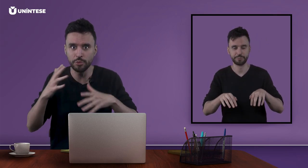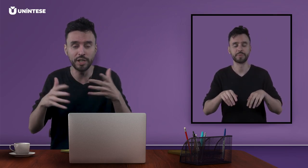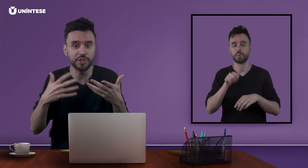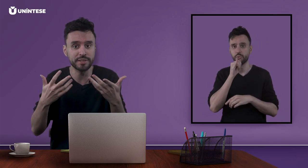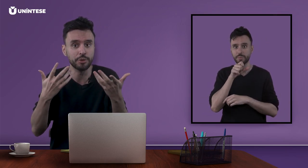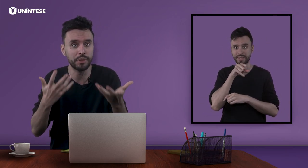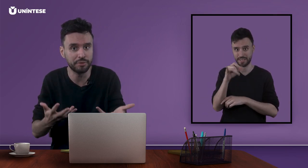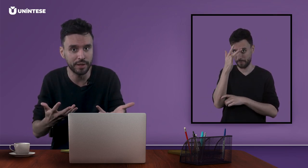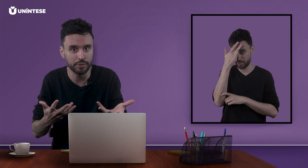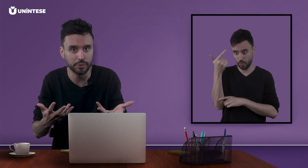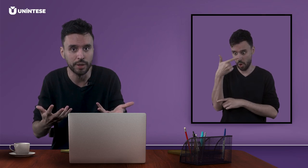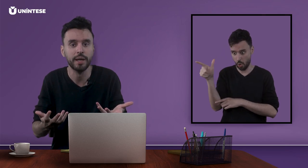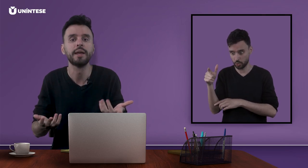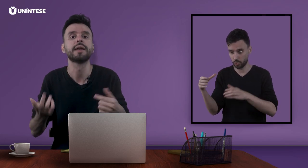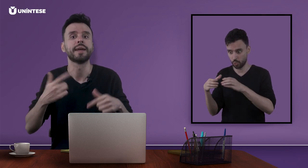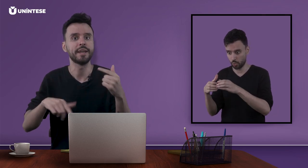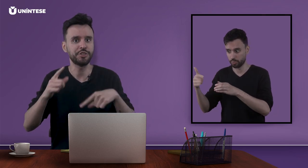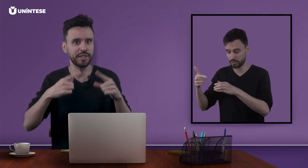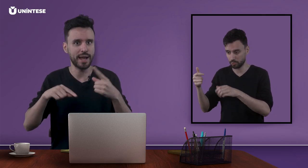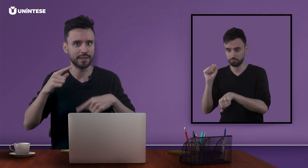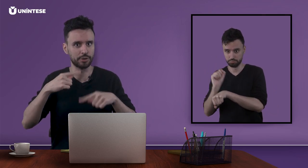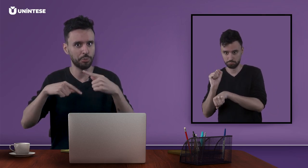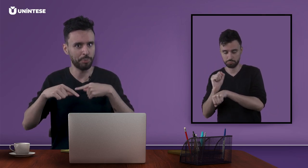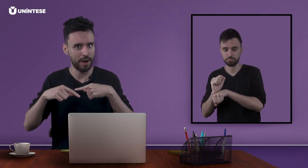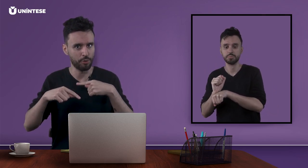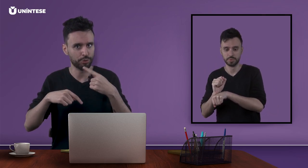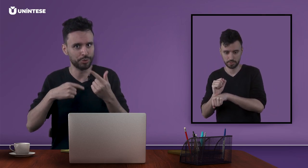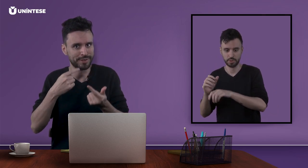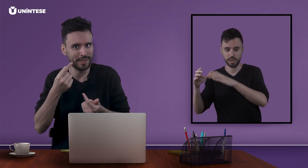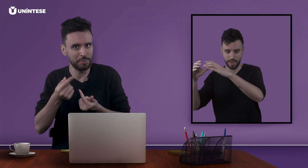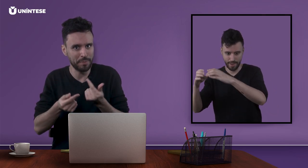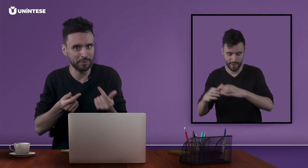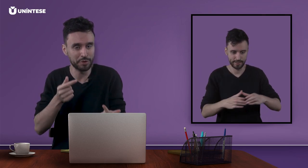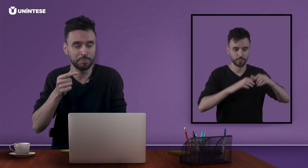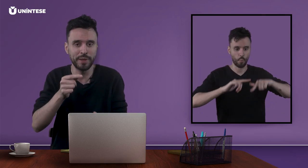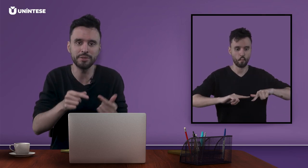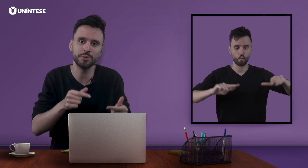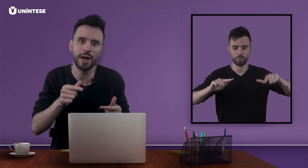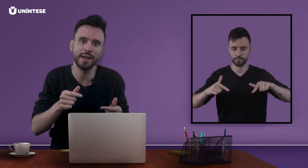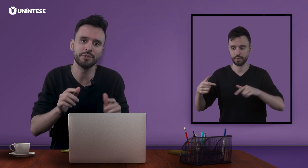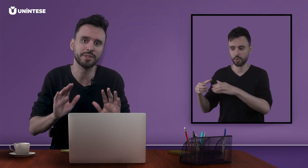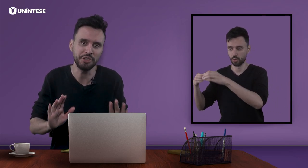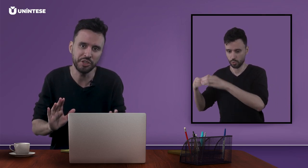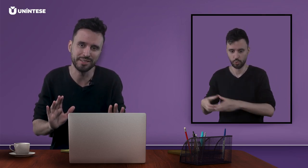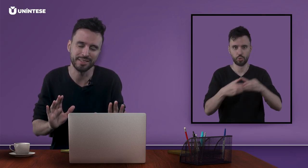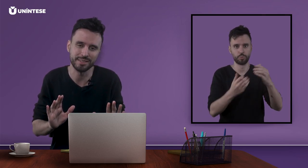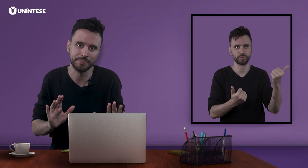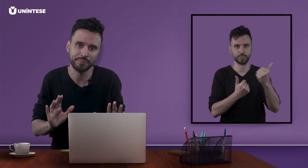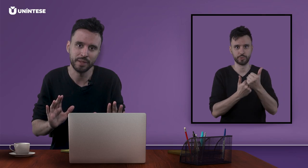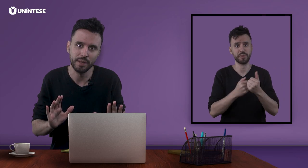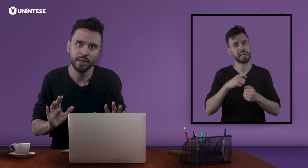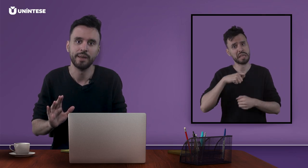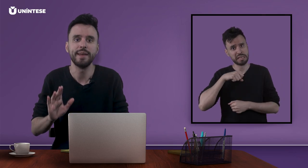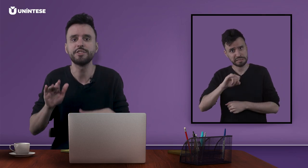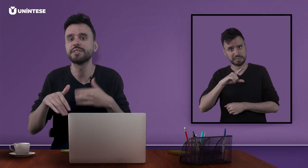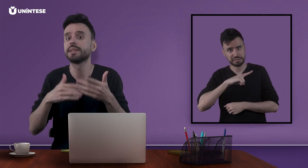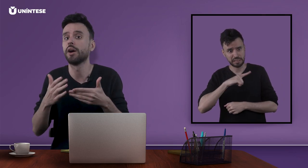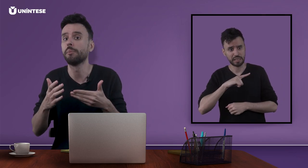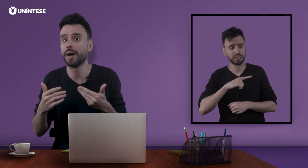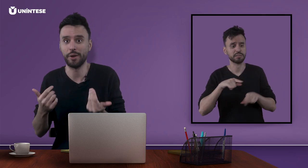um artista no evento, retirada do palco dos equipamentos pessoais dos artistas. Estes irão para